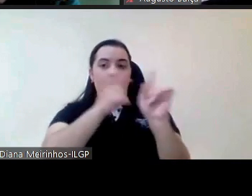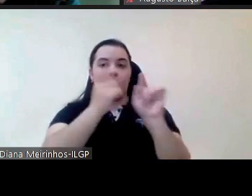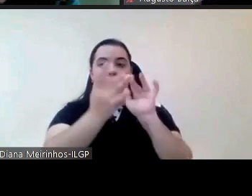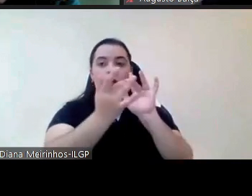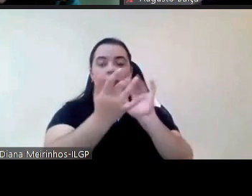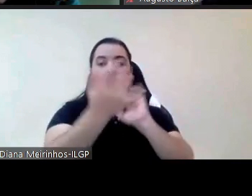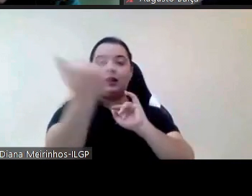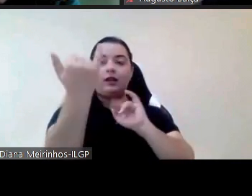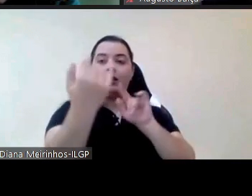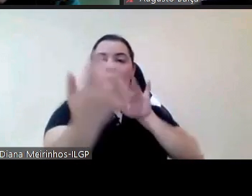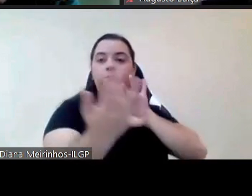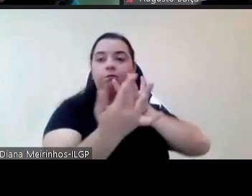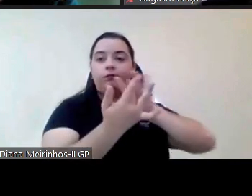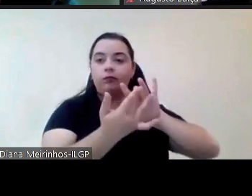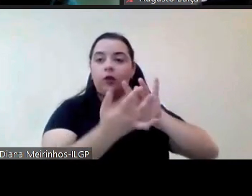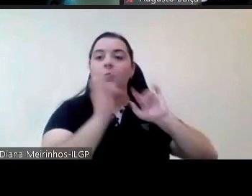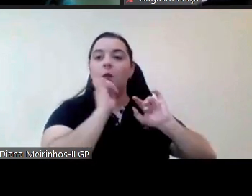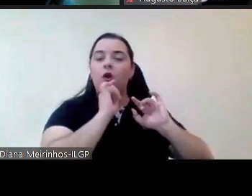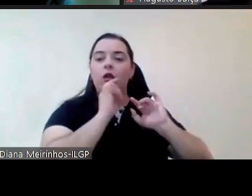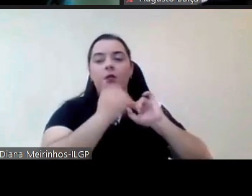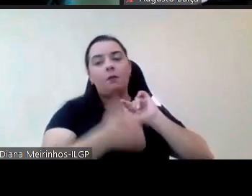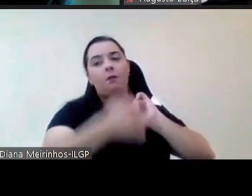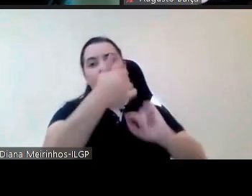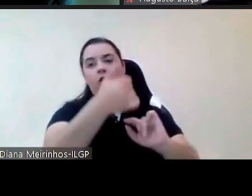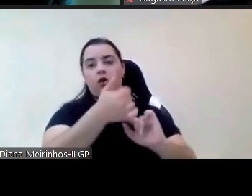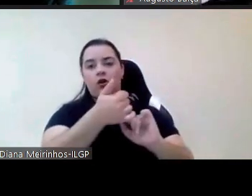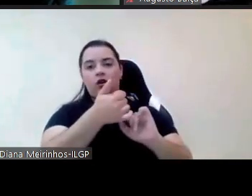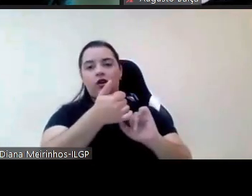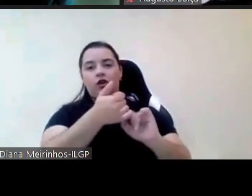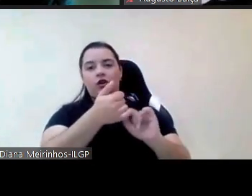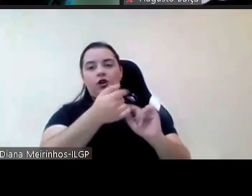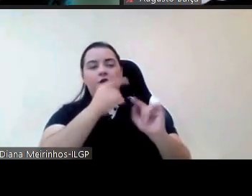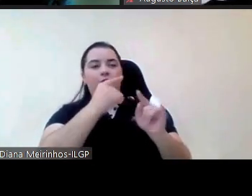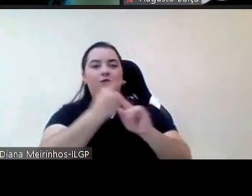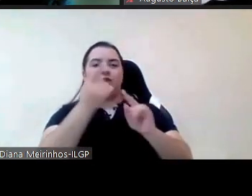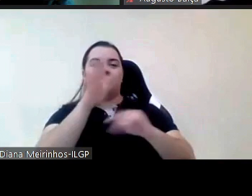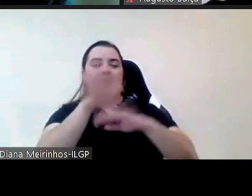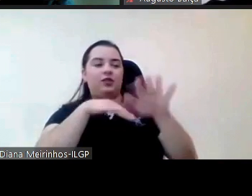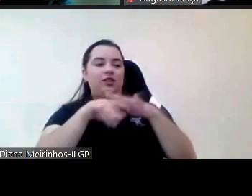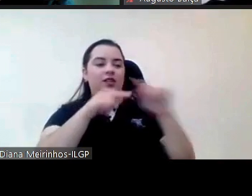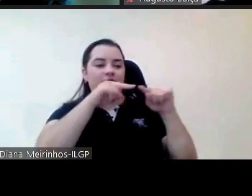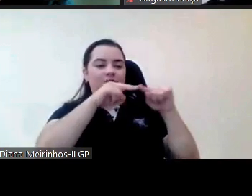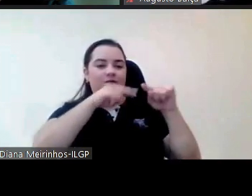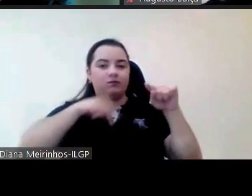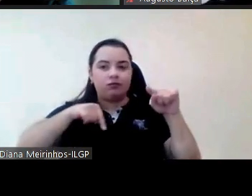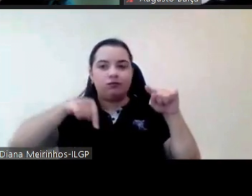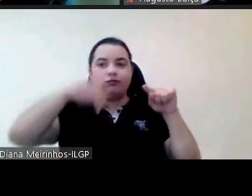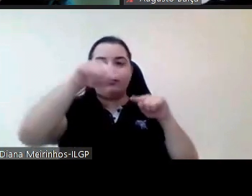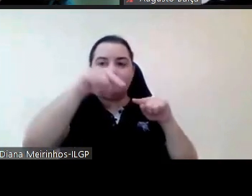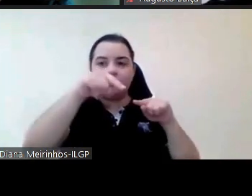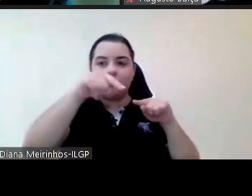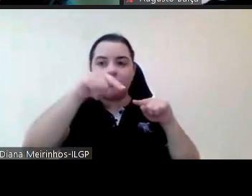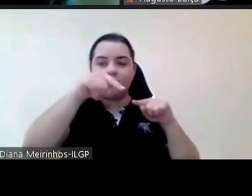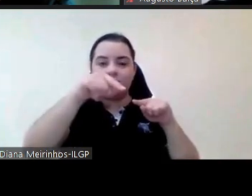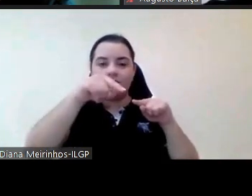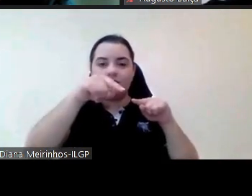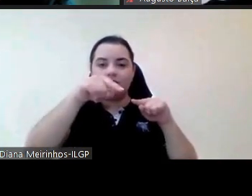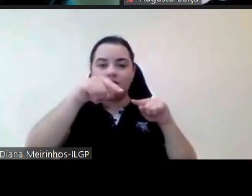produtivo em vez desse trabalho dentro de individual não sei se estou interpretando bem a questão tal como foi colocada